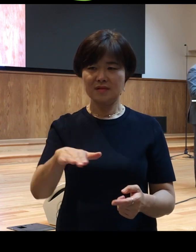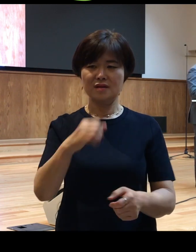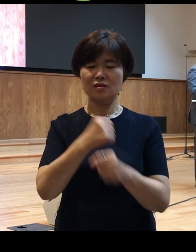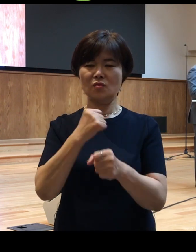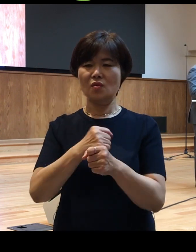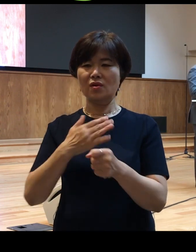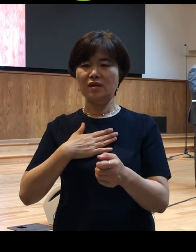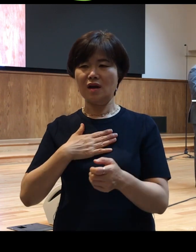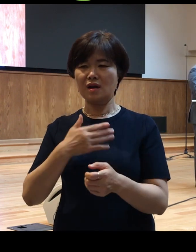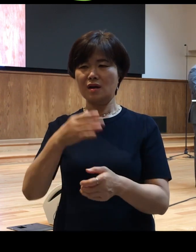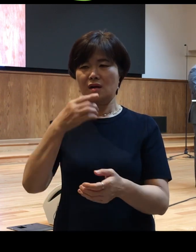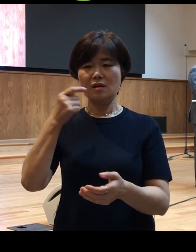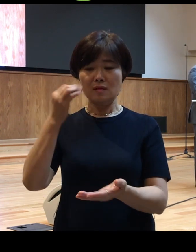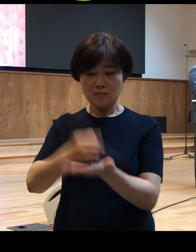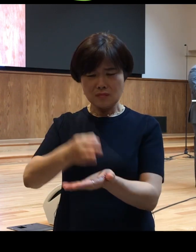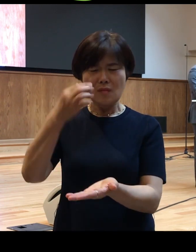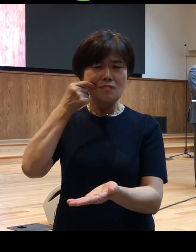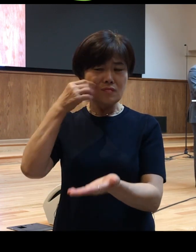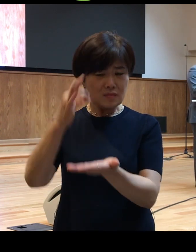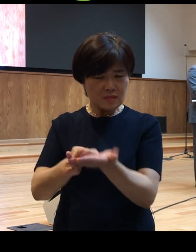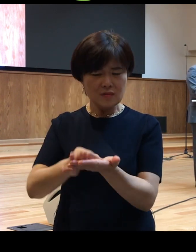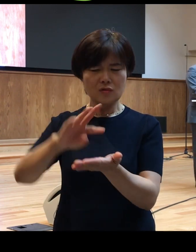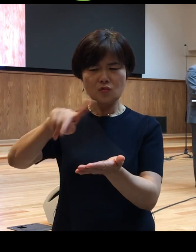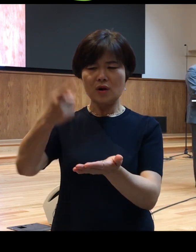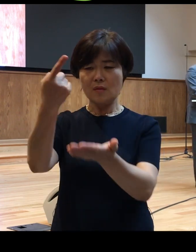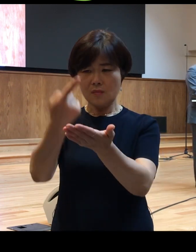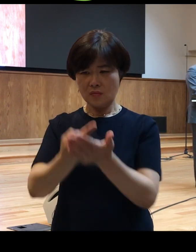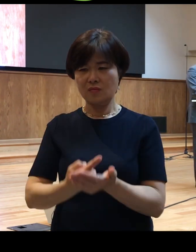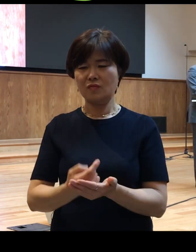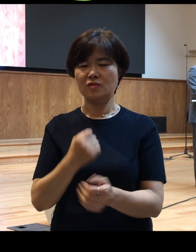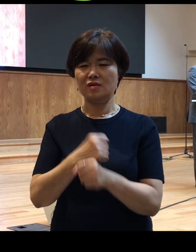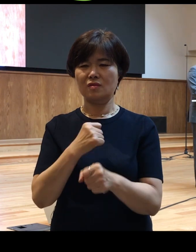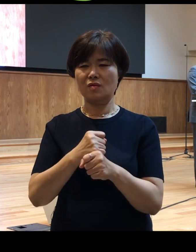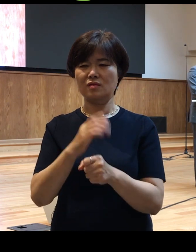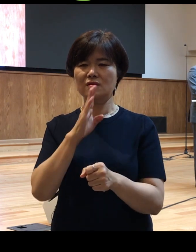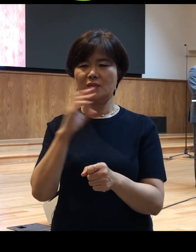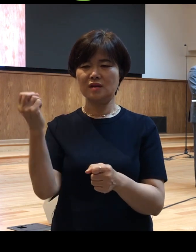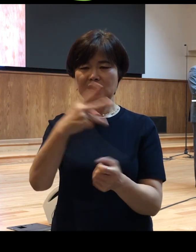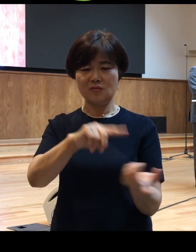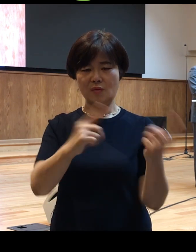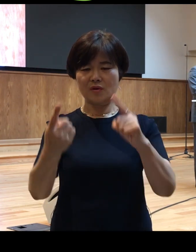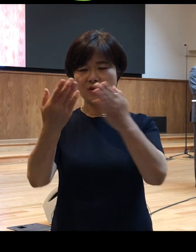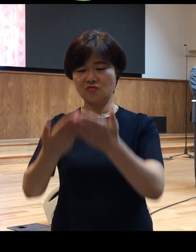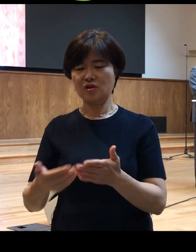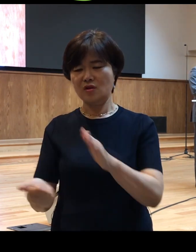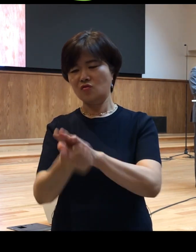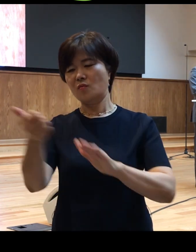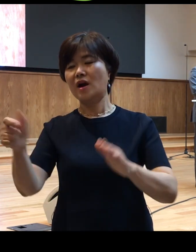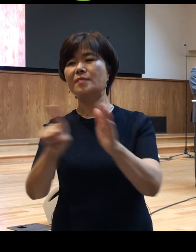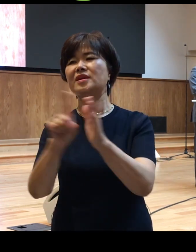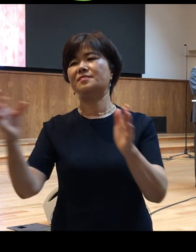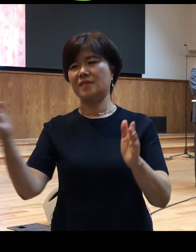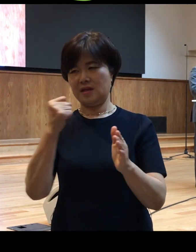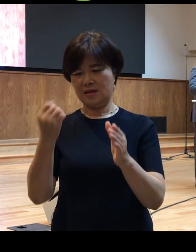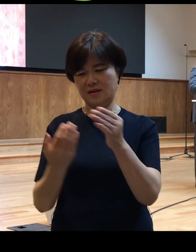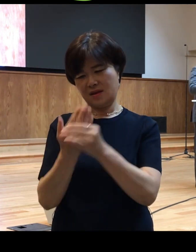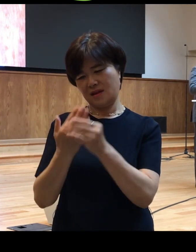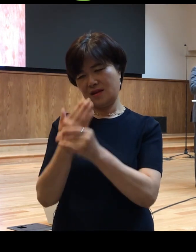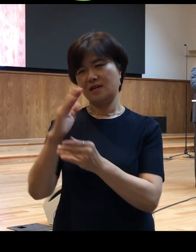돌아보시고 회복하실 것이라는 소망과 믿음이 생긴 것입니다 아마 이제까지 세상을